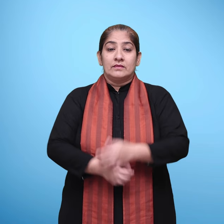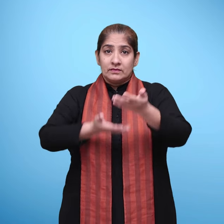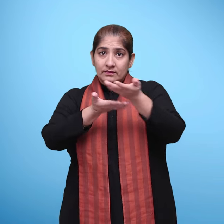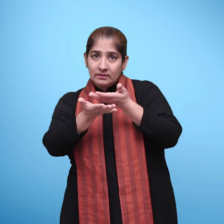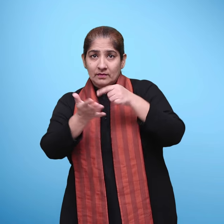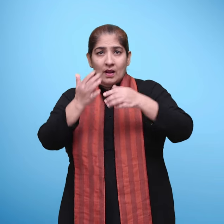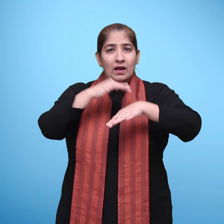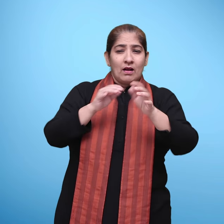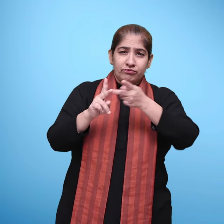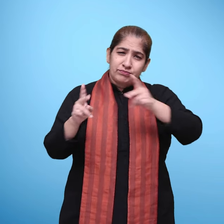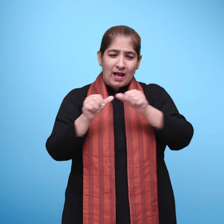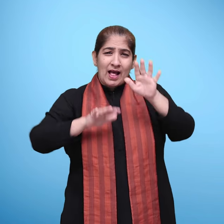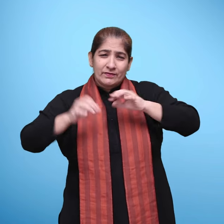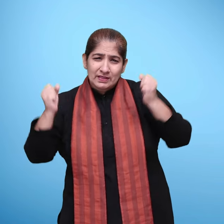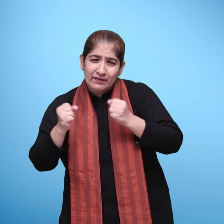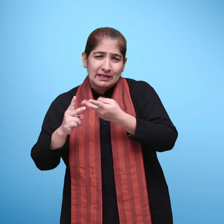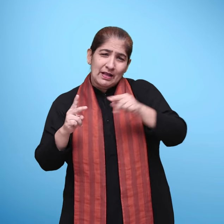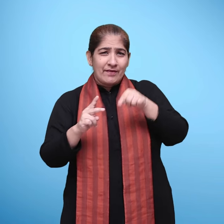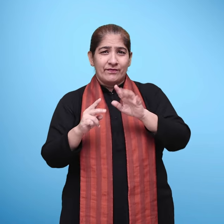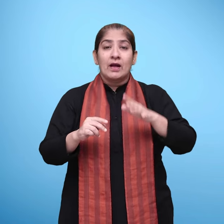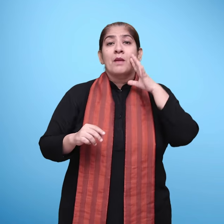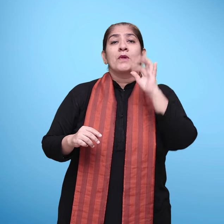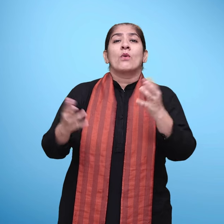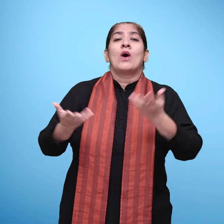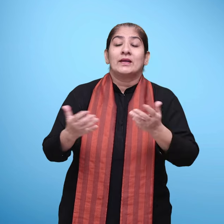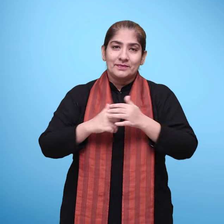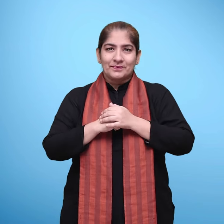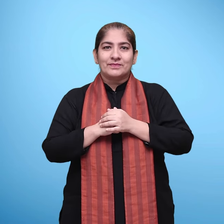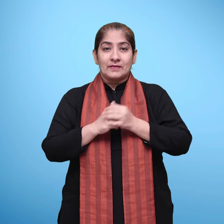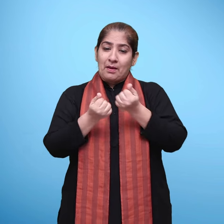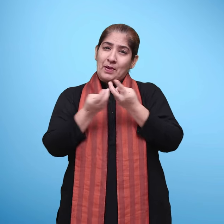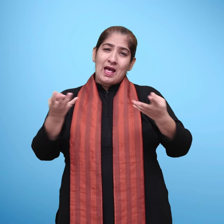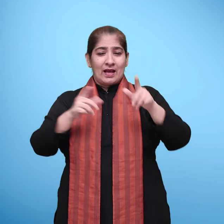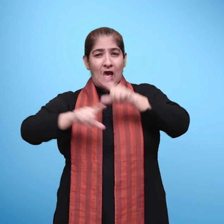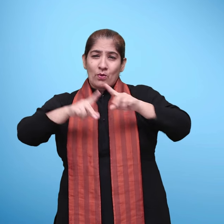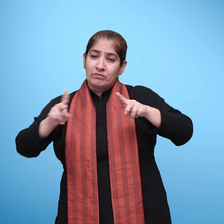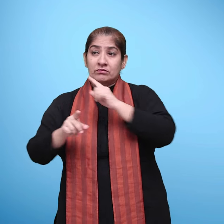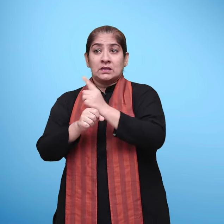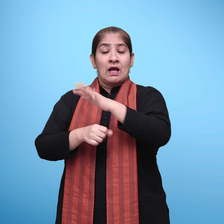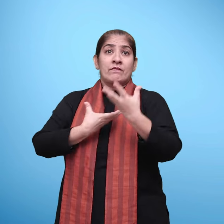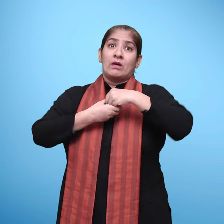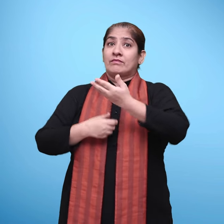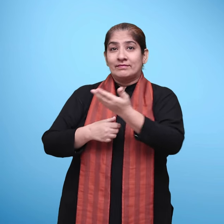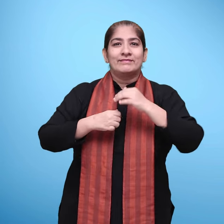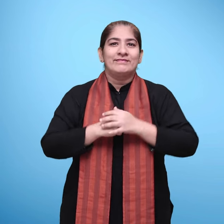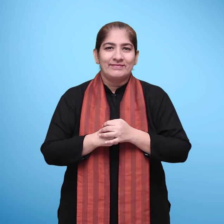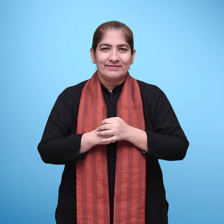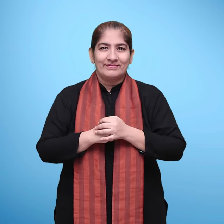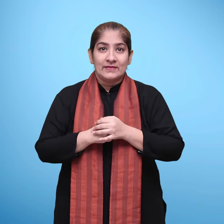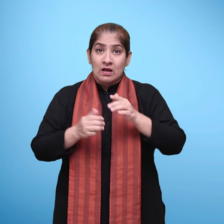बातचीत के अंतरगत दी गई गत्विधियों का एक और महत्वपून पहलू है बहु भाशिकता अर्थपून सीखने